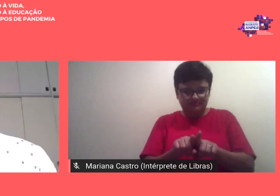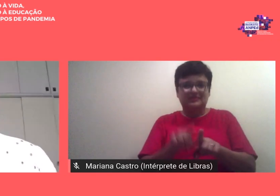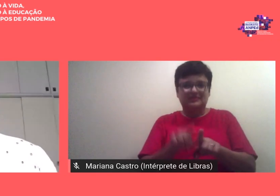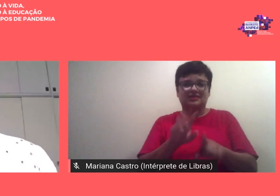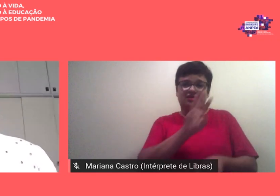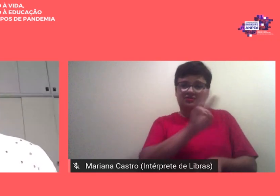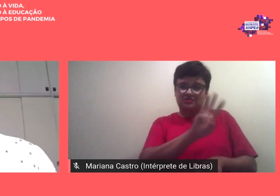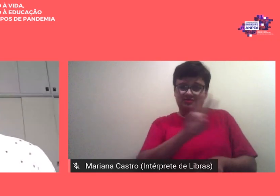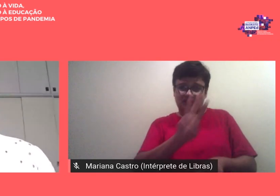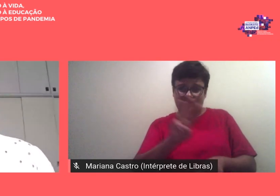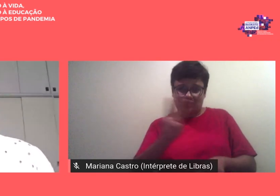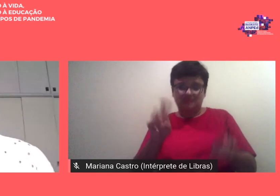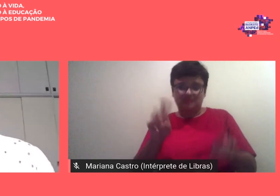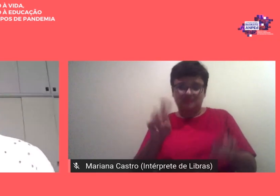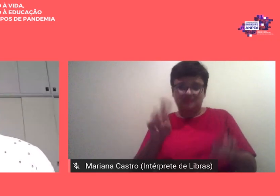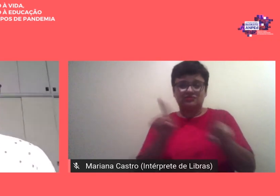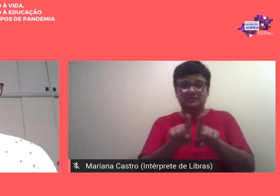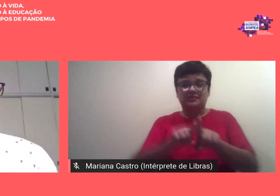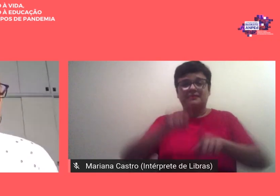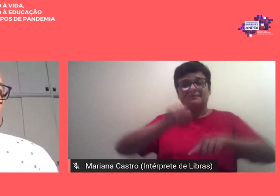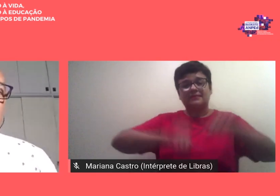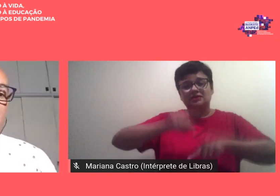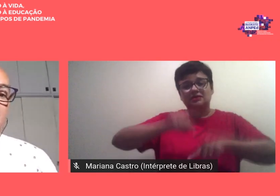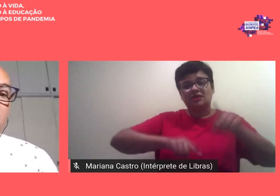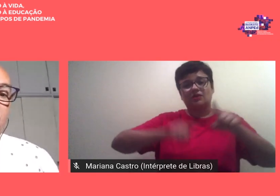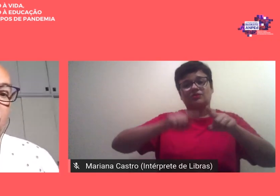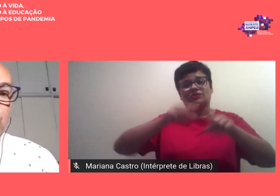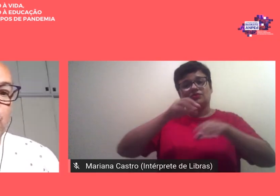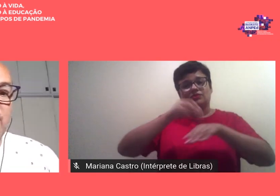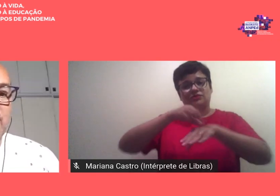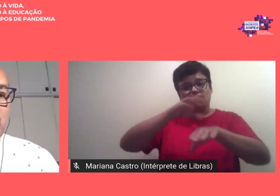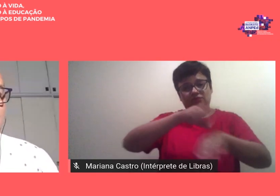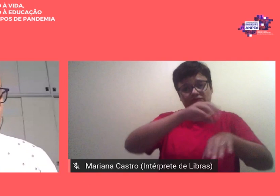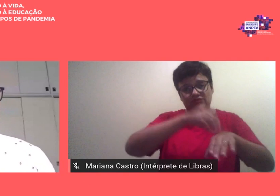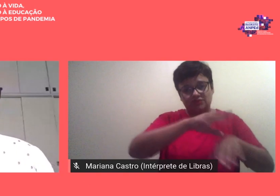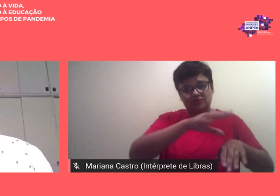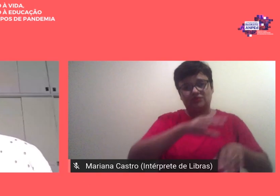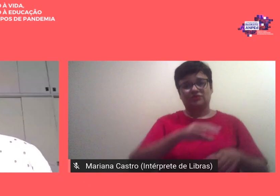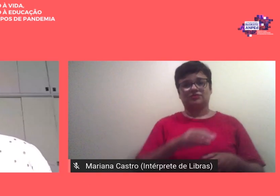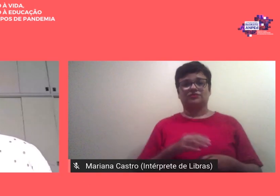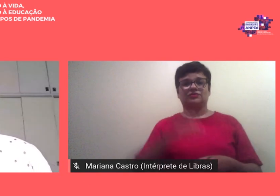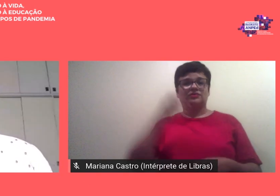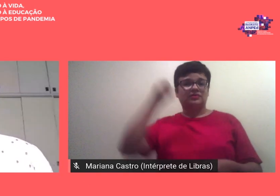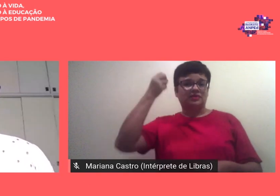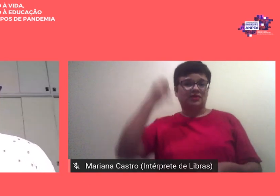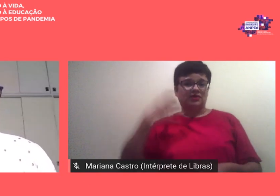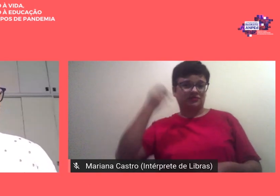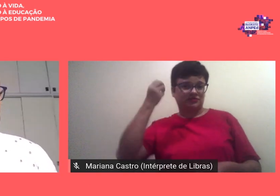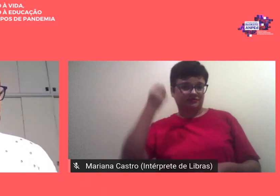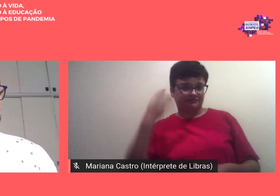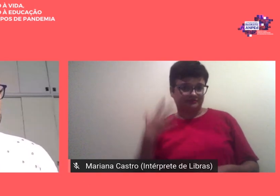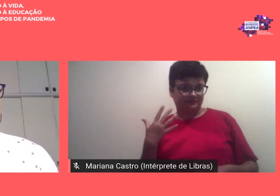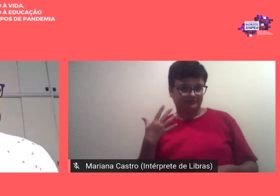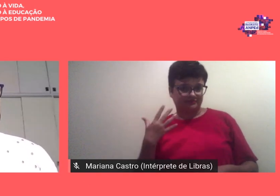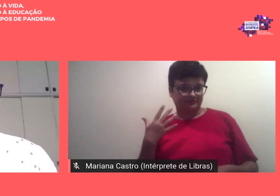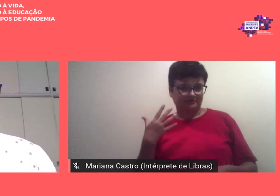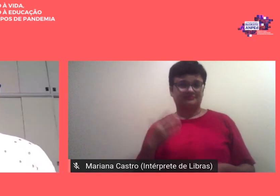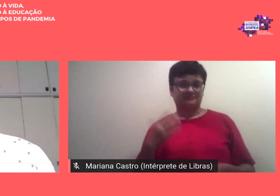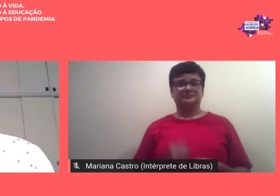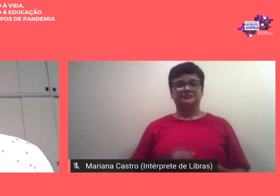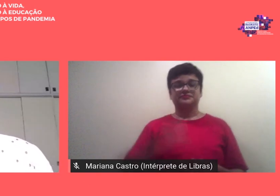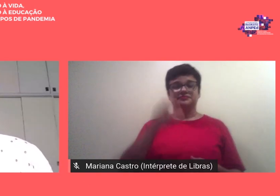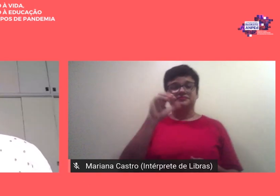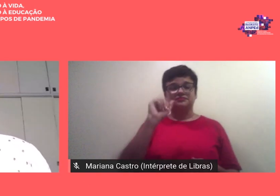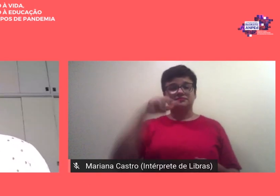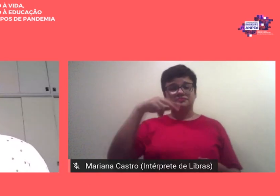até os materiais de divulgação e de orientações para audiodescrição sim a Amped Sudeste